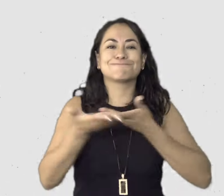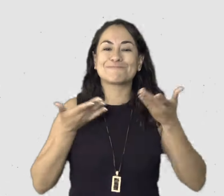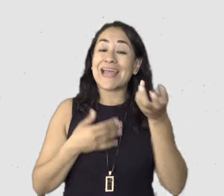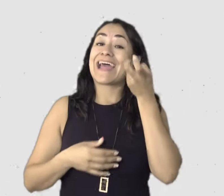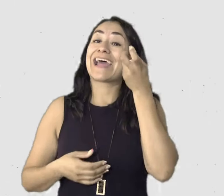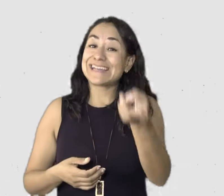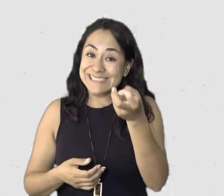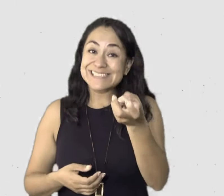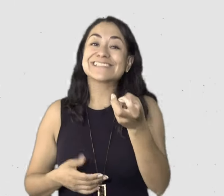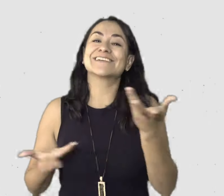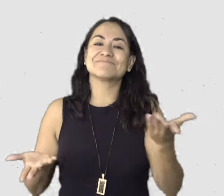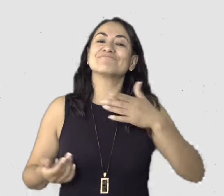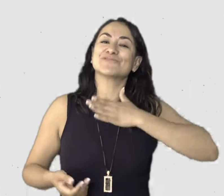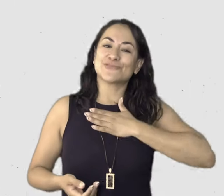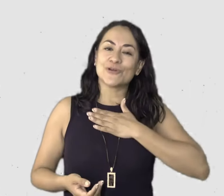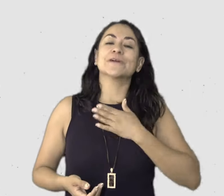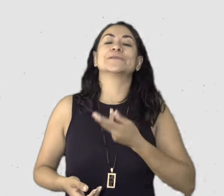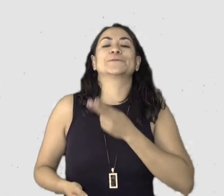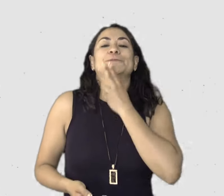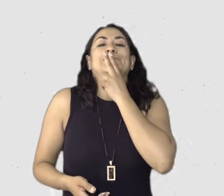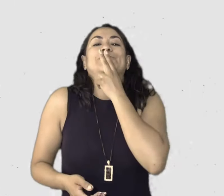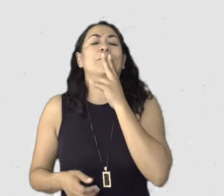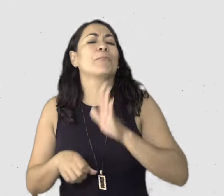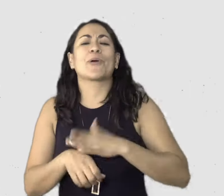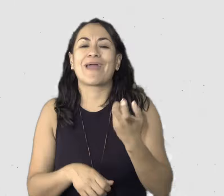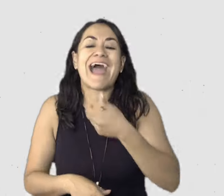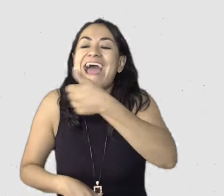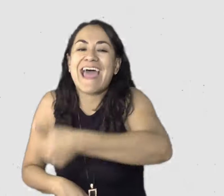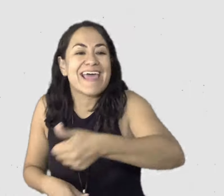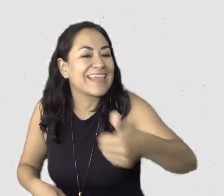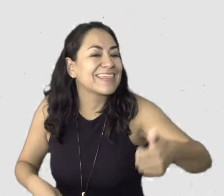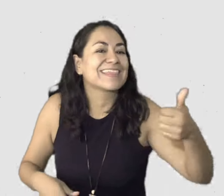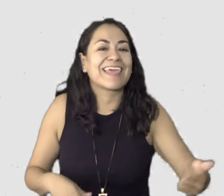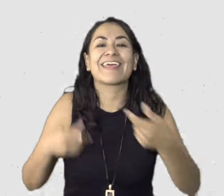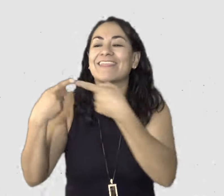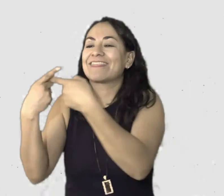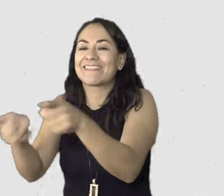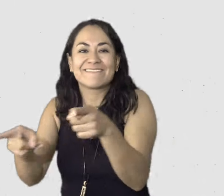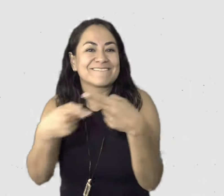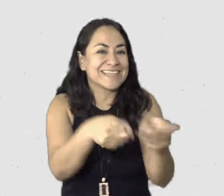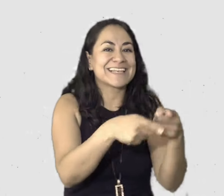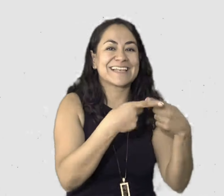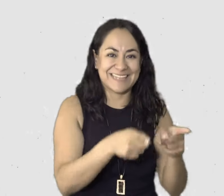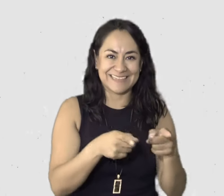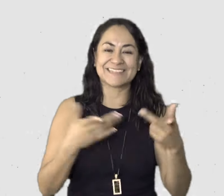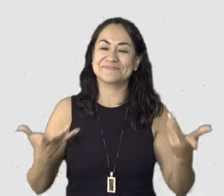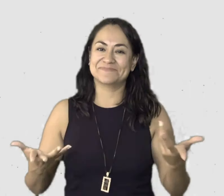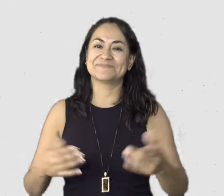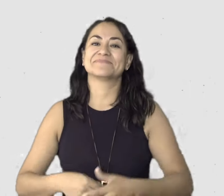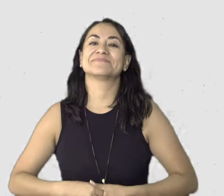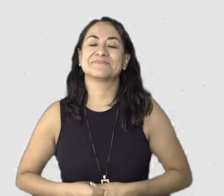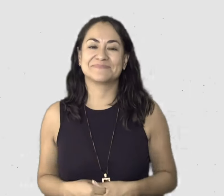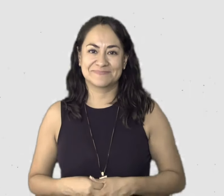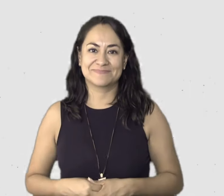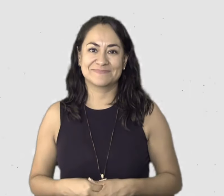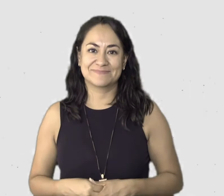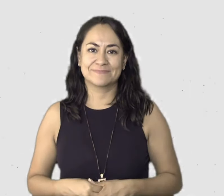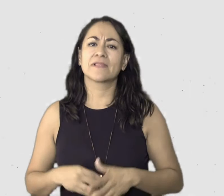con lo que siempre me quedo. Con la genuinidad de ser quienes somos, porque si estamos aportando algo desde nuestro ser. Claro. Yo también